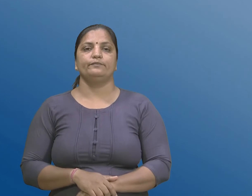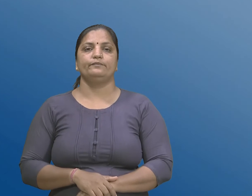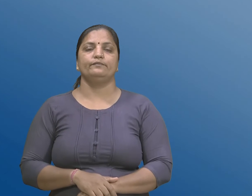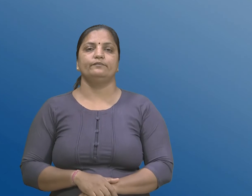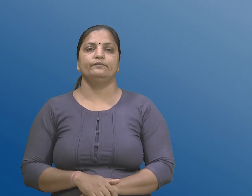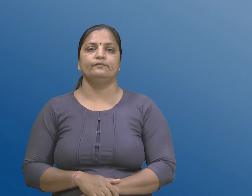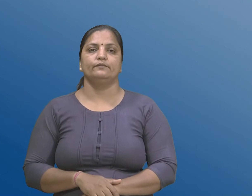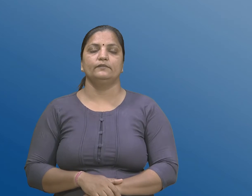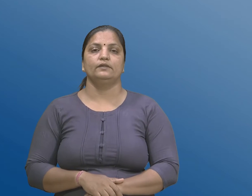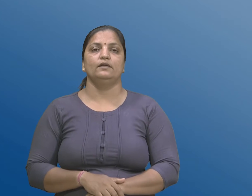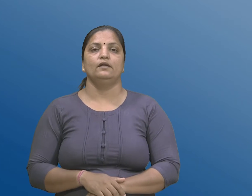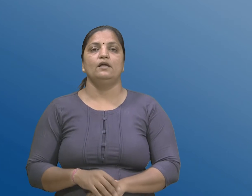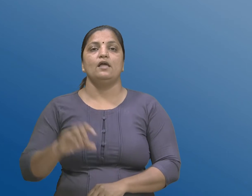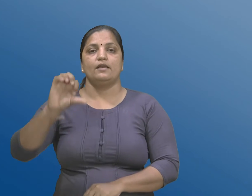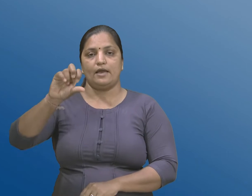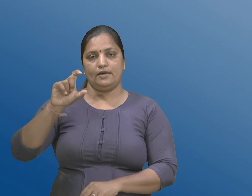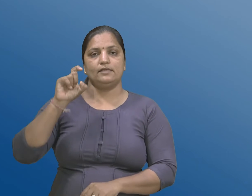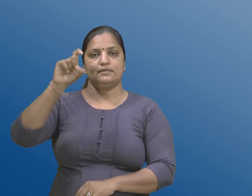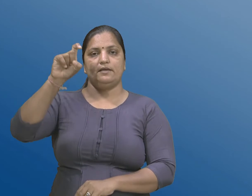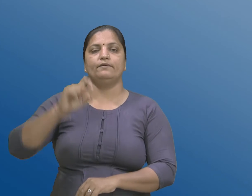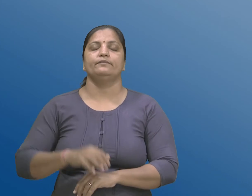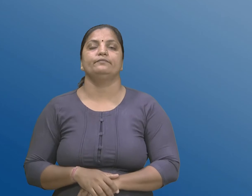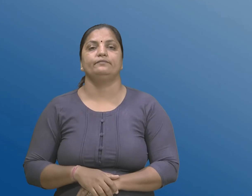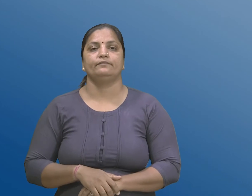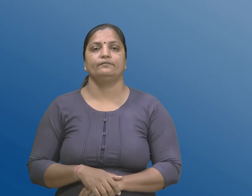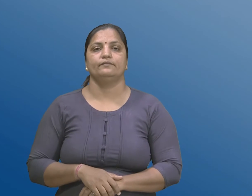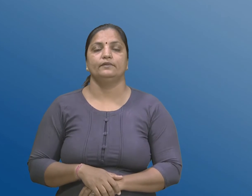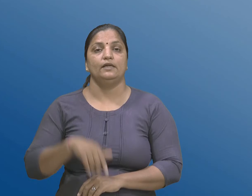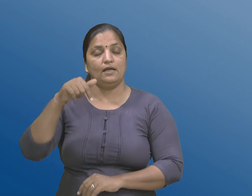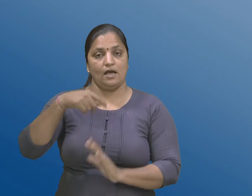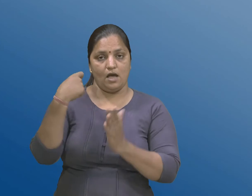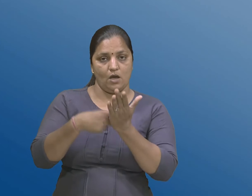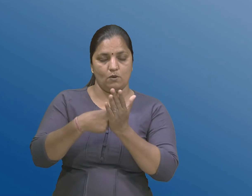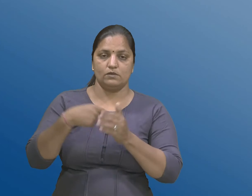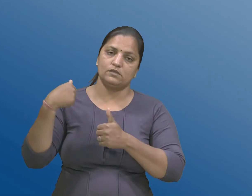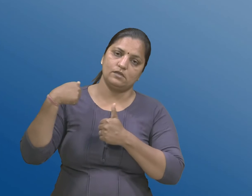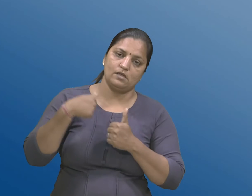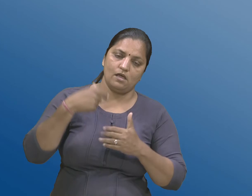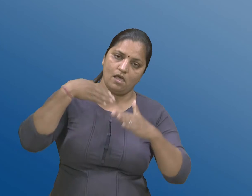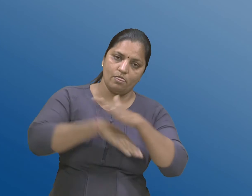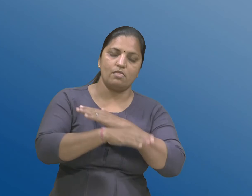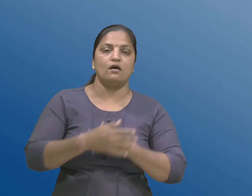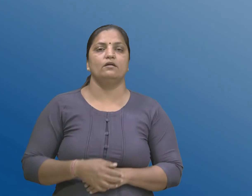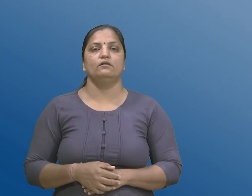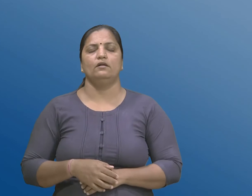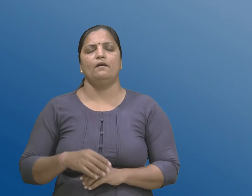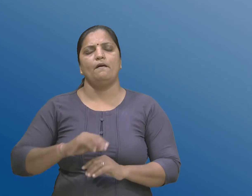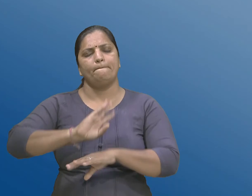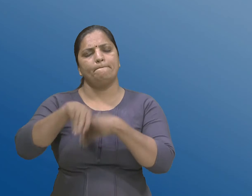नंबर सत्तानू आ अधिनियमके ते हेठल बनावेल नियमो हेठल